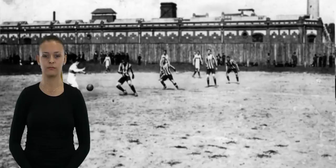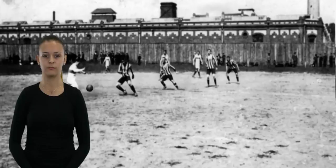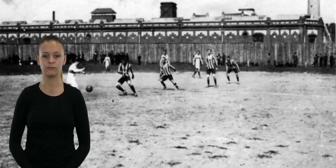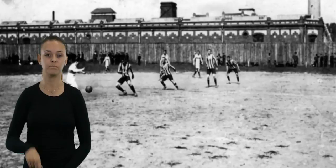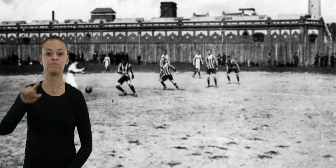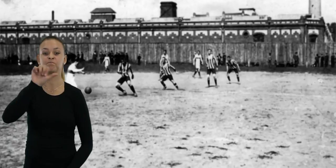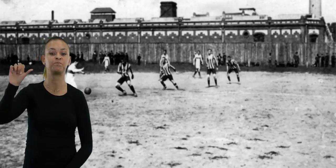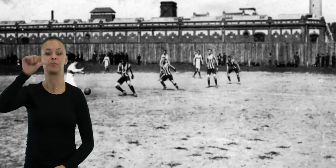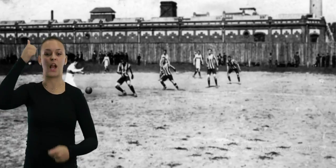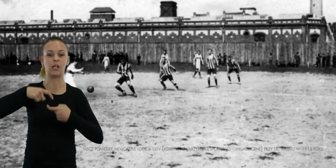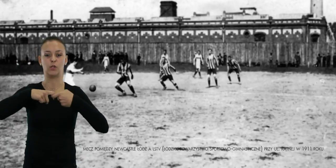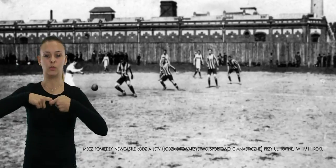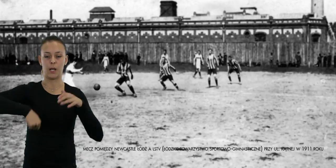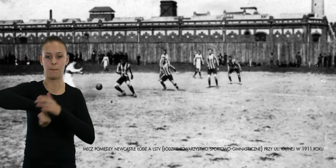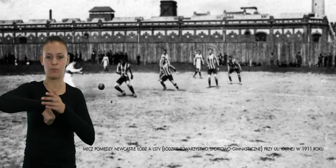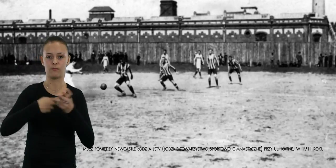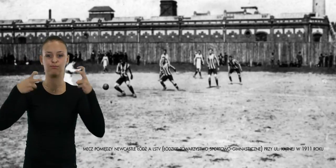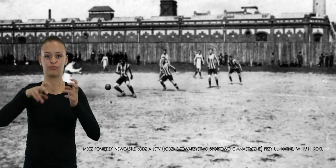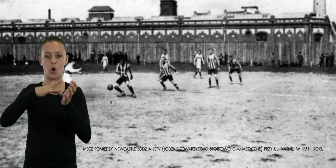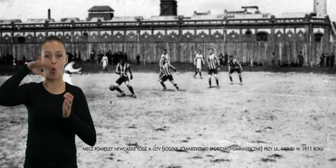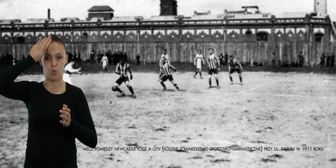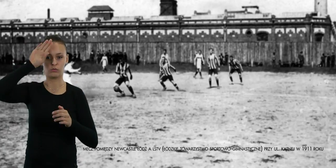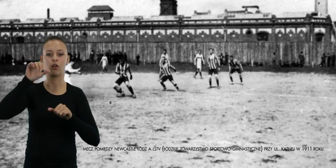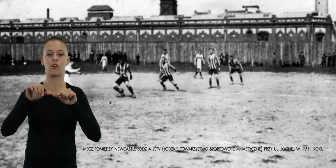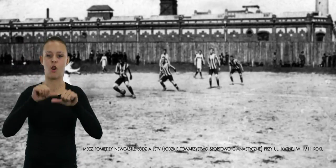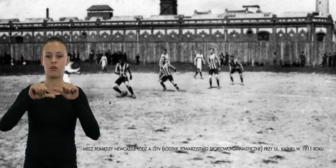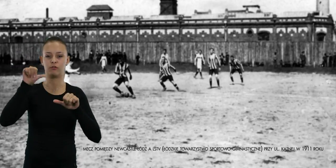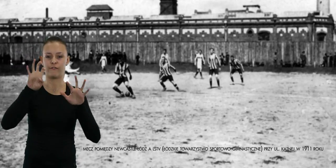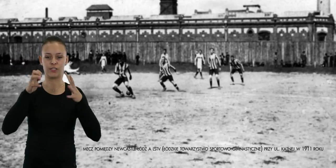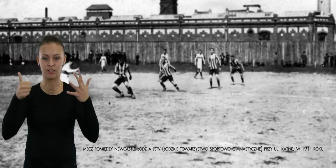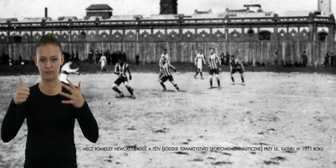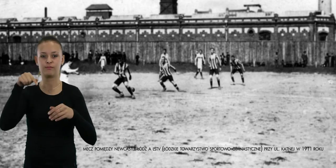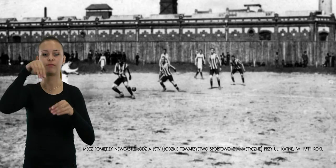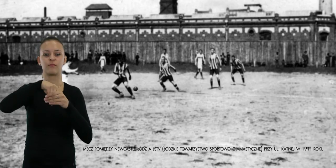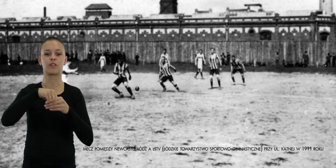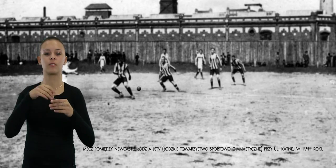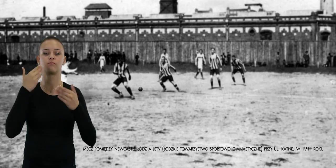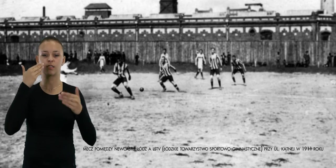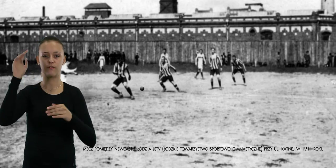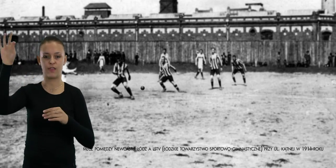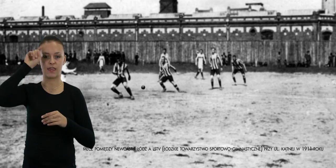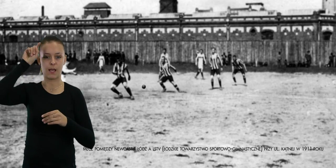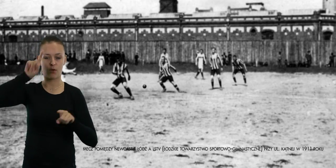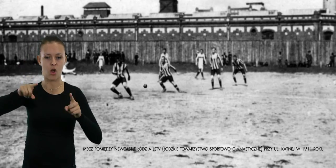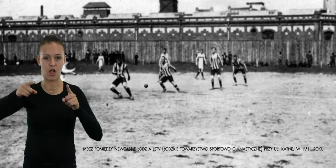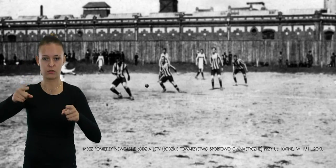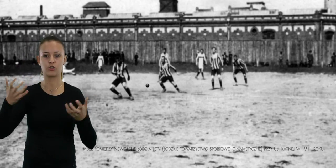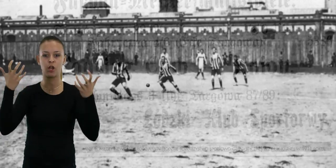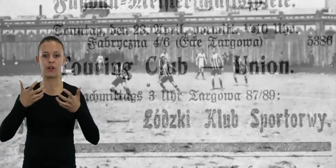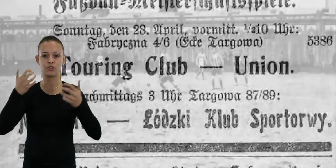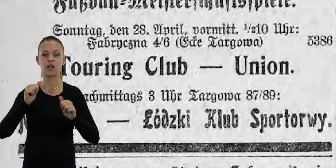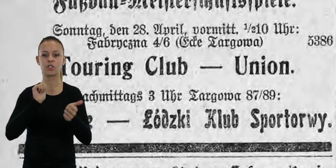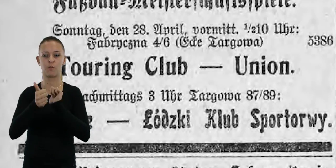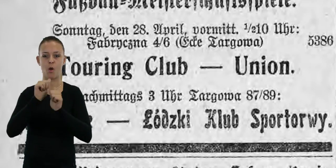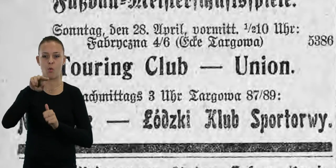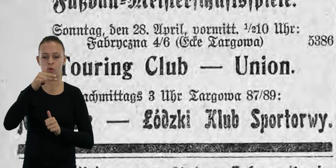Pierwsze drużyny piłkarskie powstały w Łodzi latem 1906 roku. Założyli je członkowie niemieckich